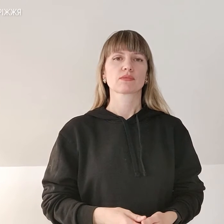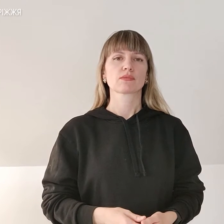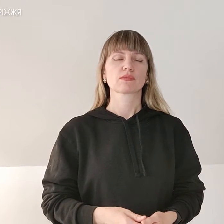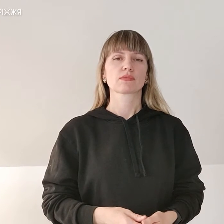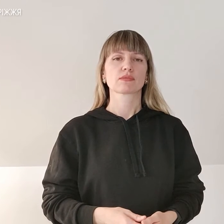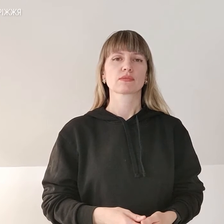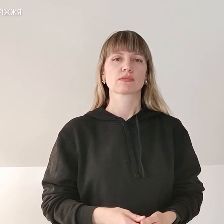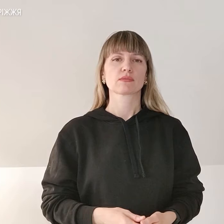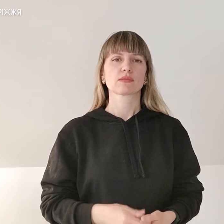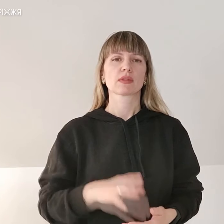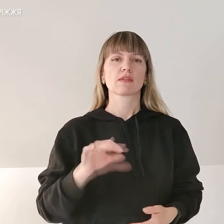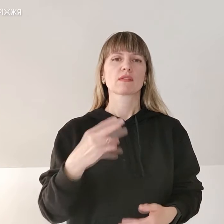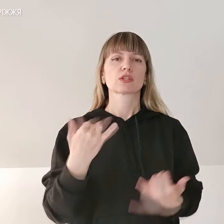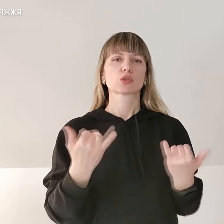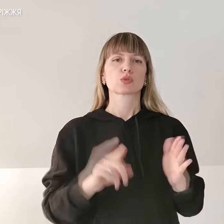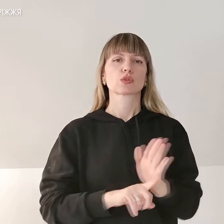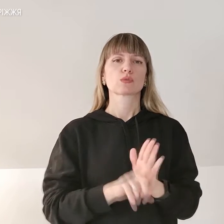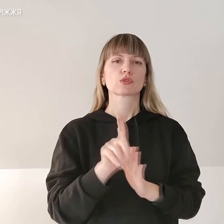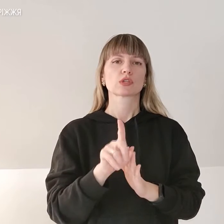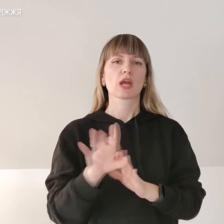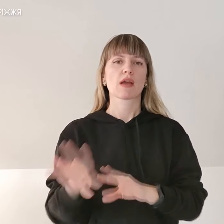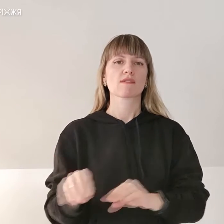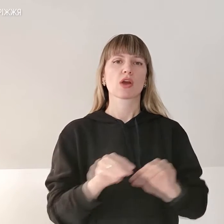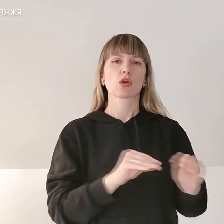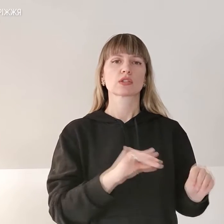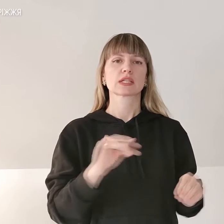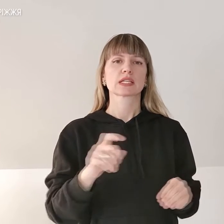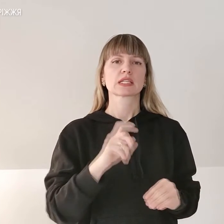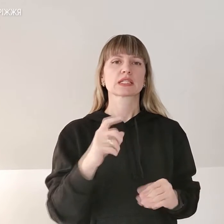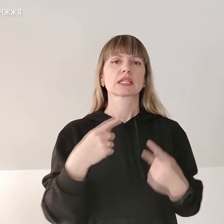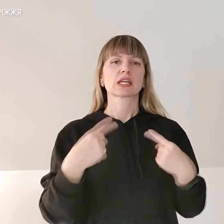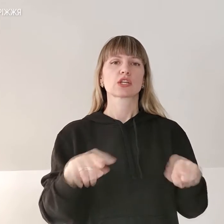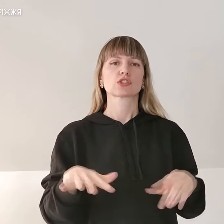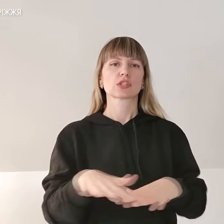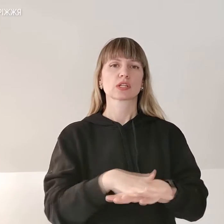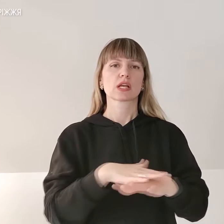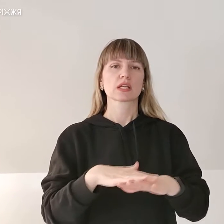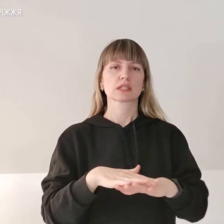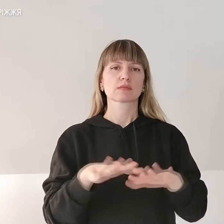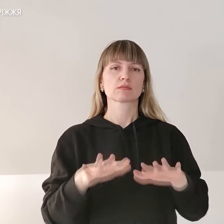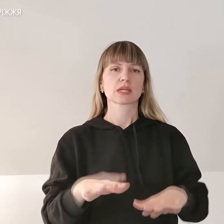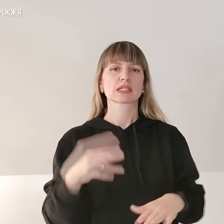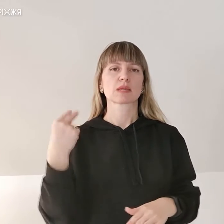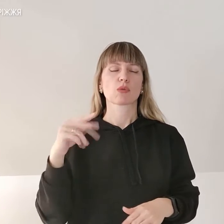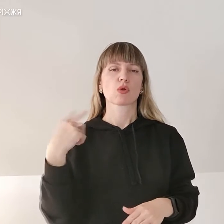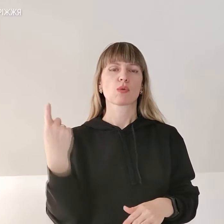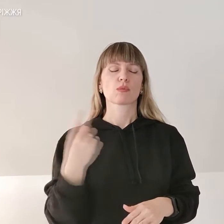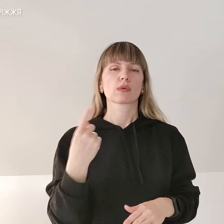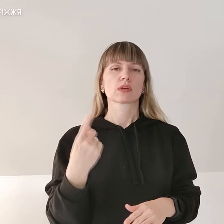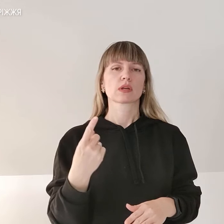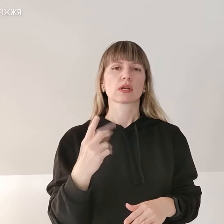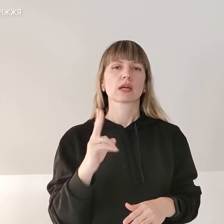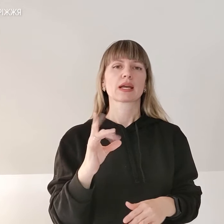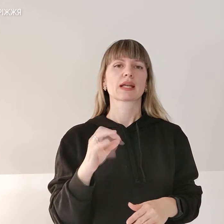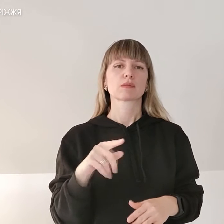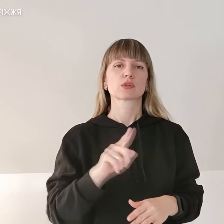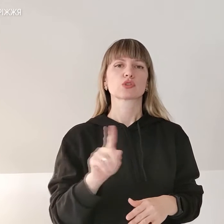Від сьогодні розпочинається евакуація із інших населених пунктів Запорізької області, окрім тих, що відбувалося